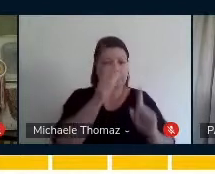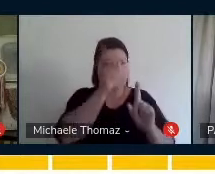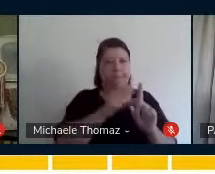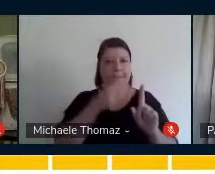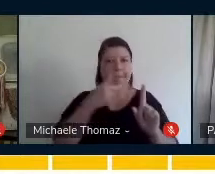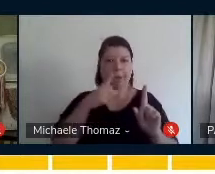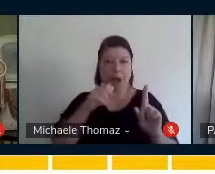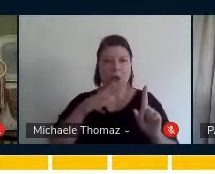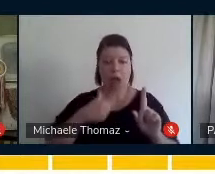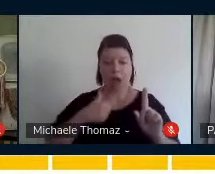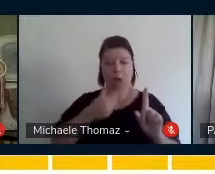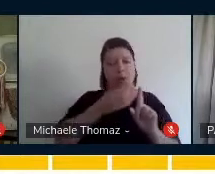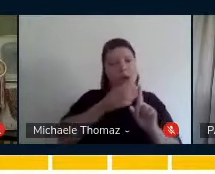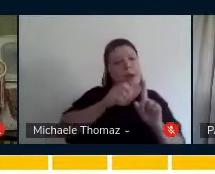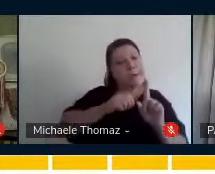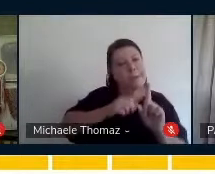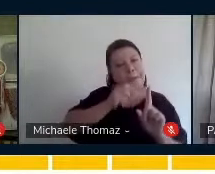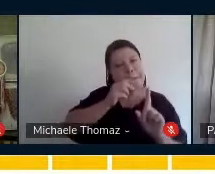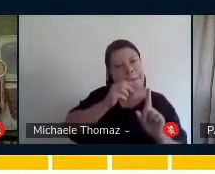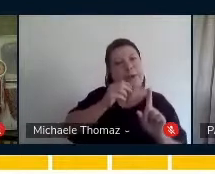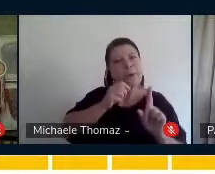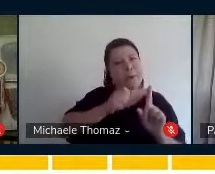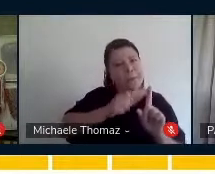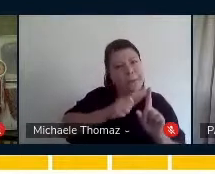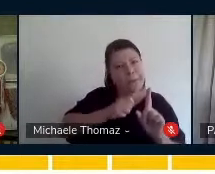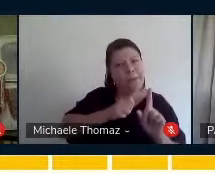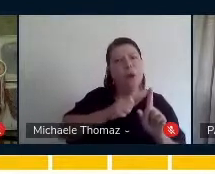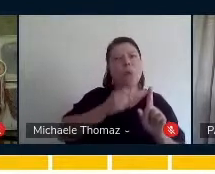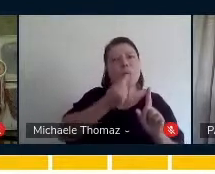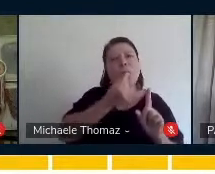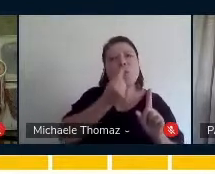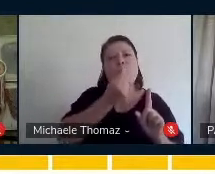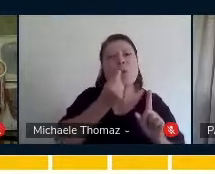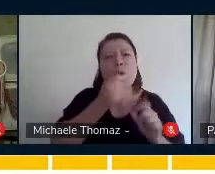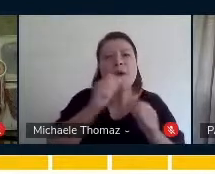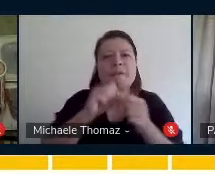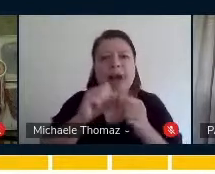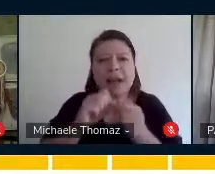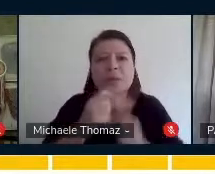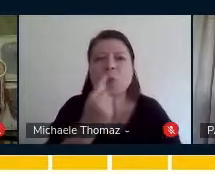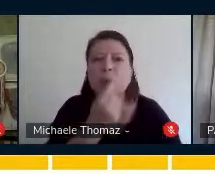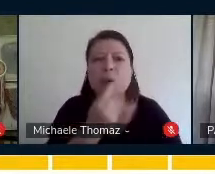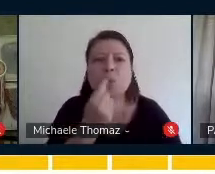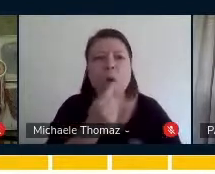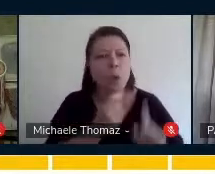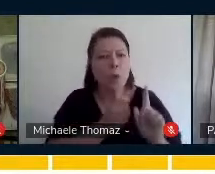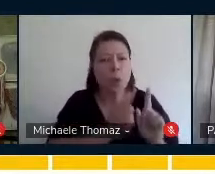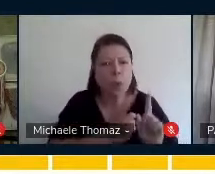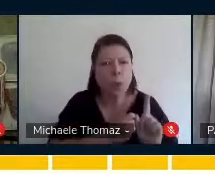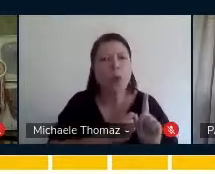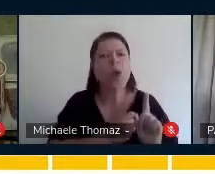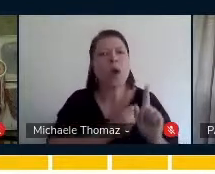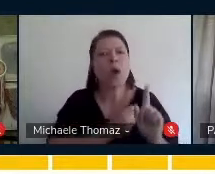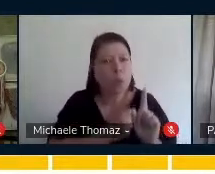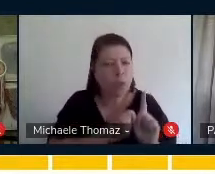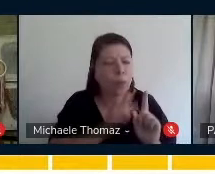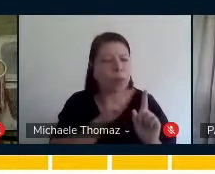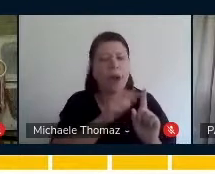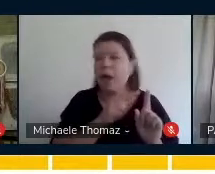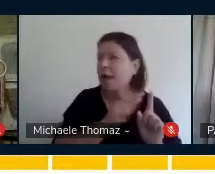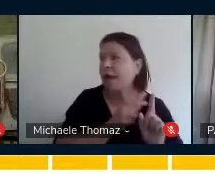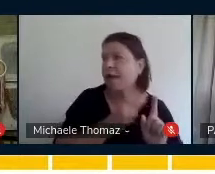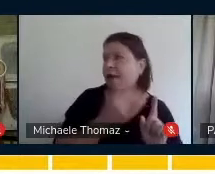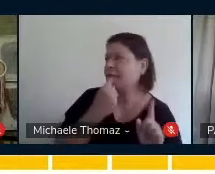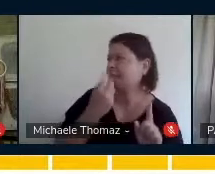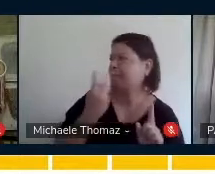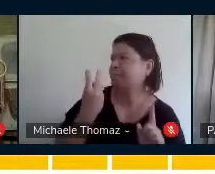eu comecei a assoviar. Então, quando a gente assovia, a gente faz o bico, né? Então, quando eu fiz esse bico, ela olhou para